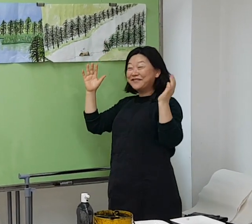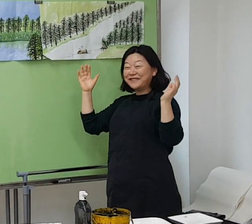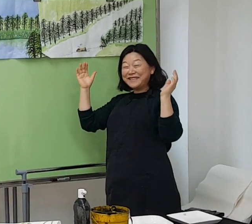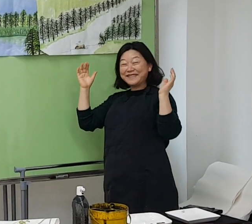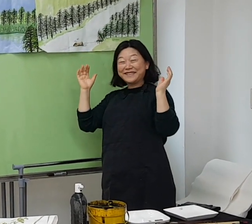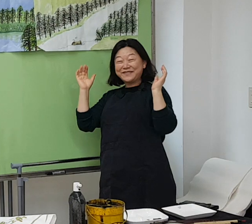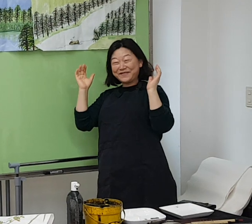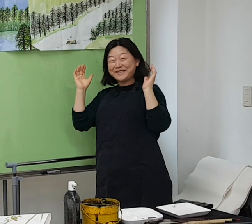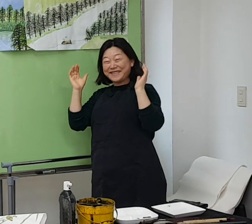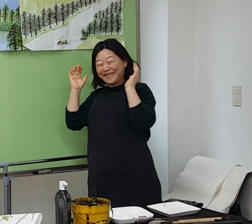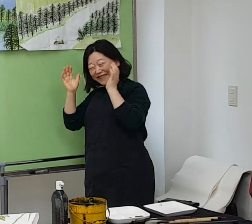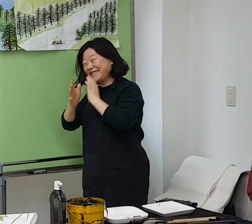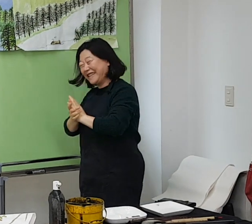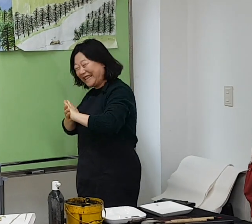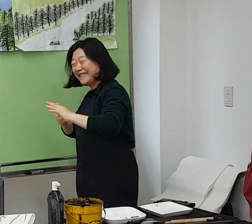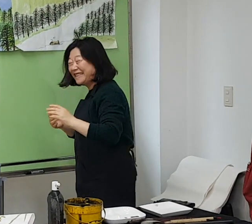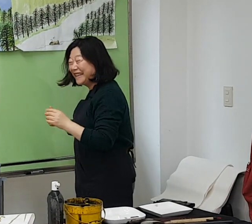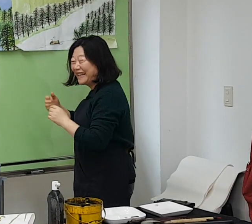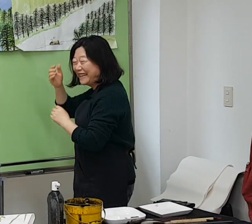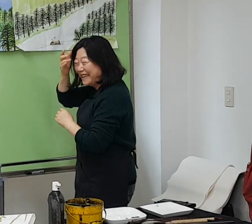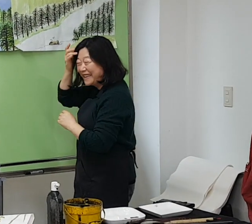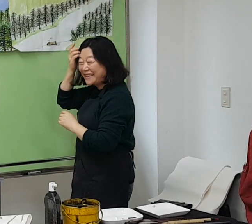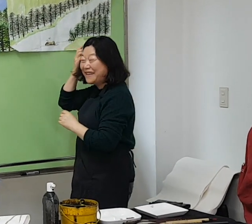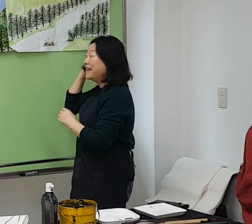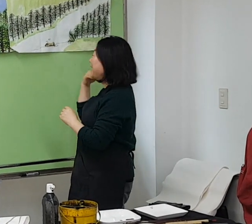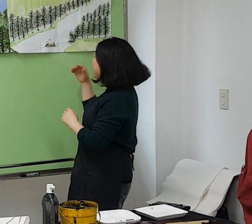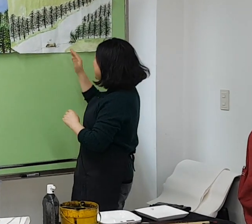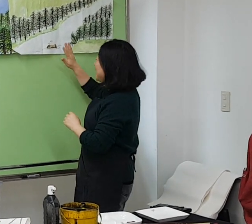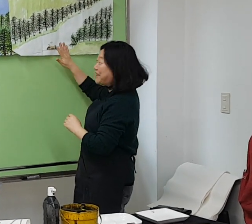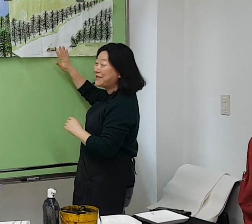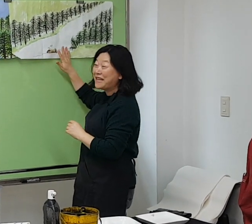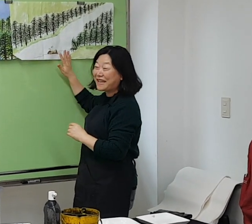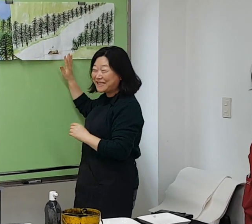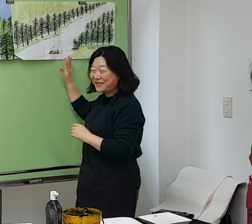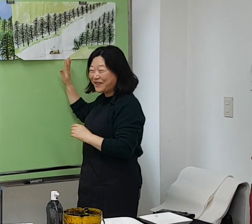누워있는 걸 그리고 싶었어요. 개구리 딱 생각하시고.